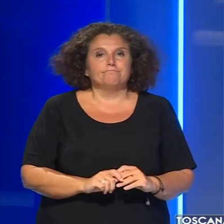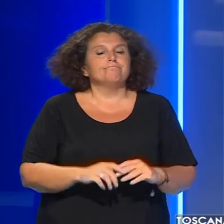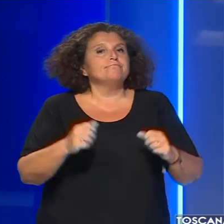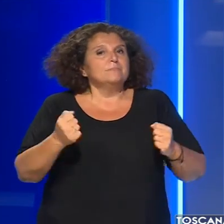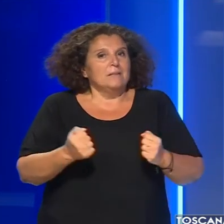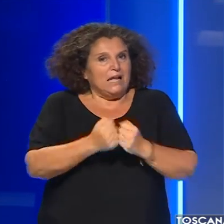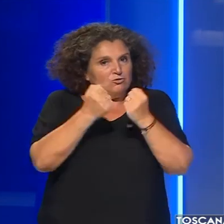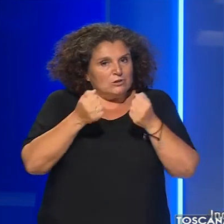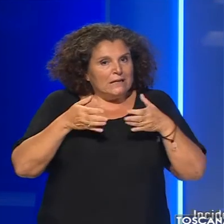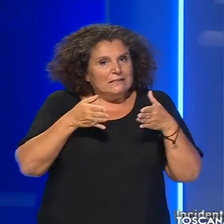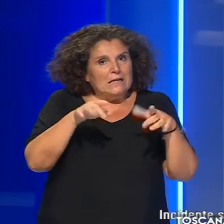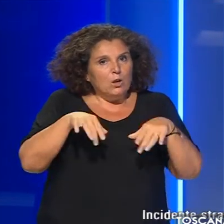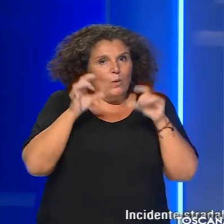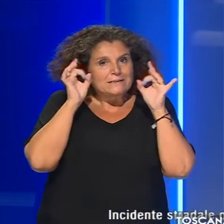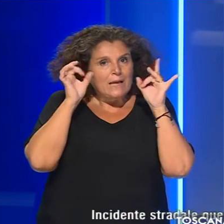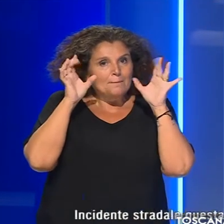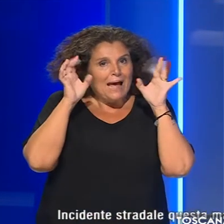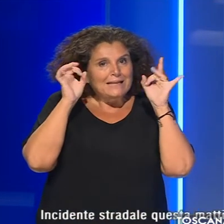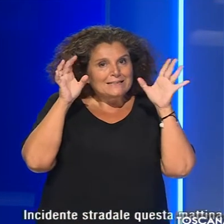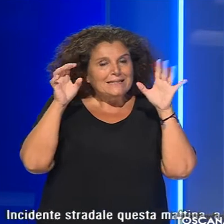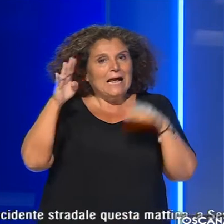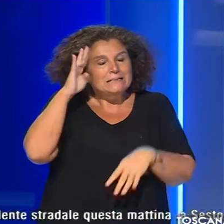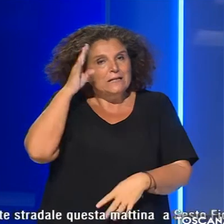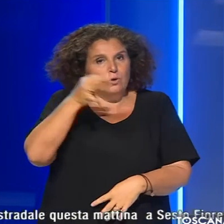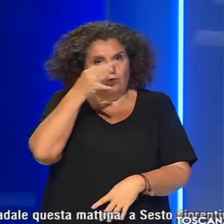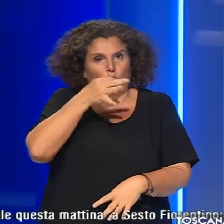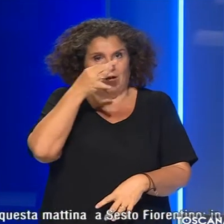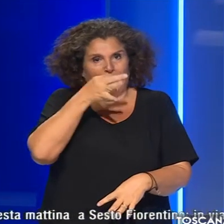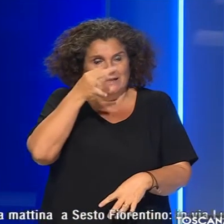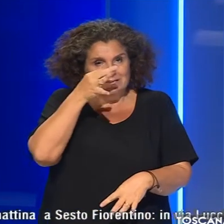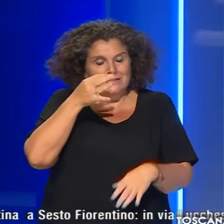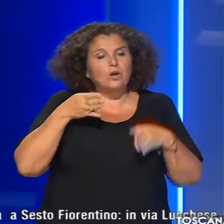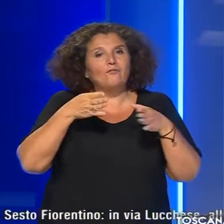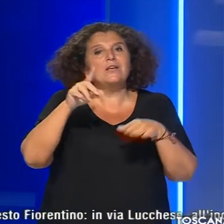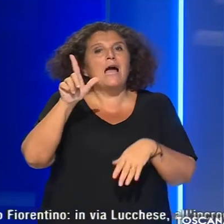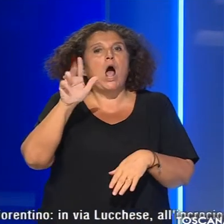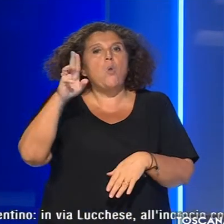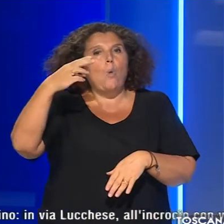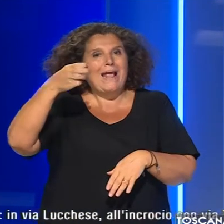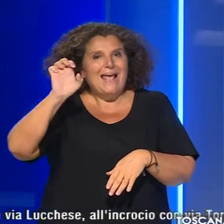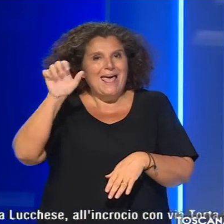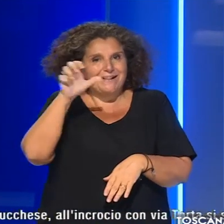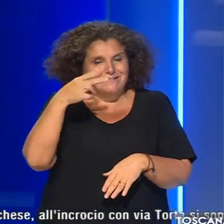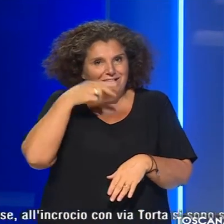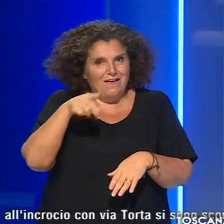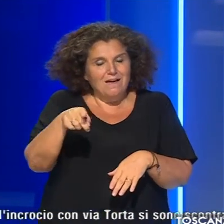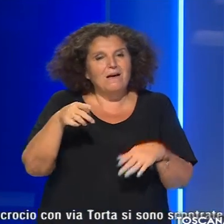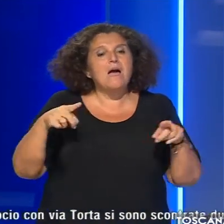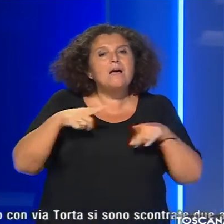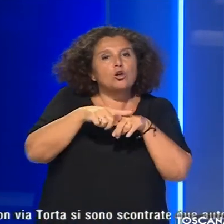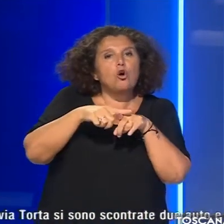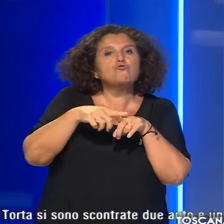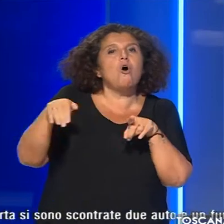Incidente stradale questa mattina a Sesto Fiorentino in via Lucchese all'incrocio con via